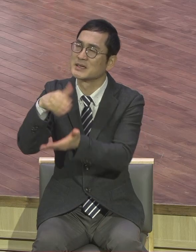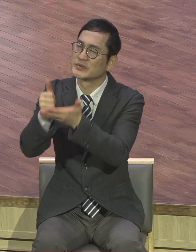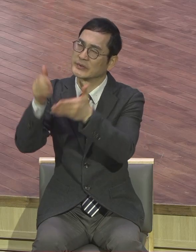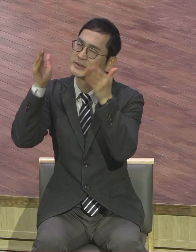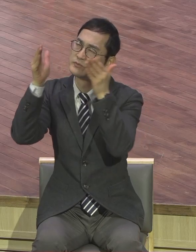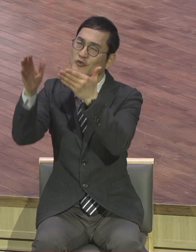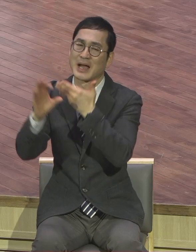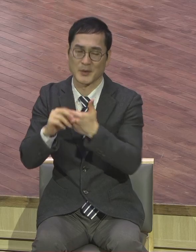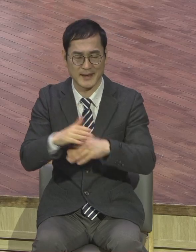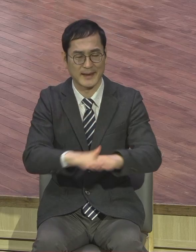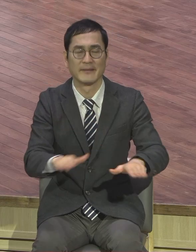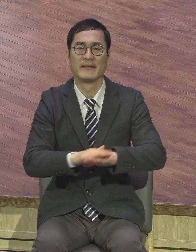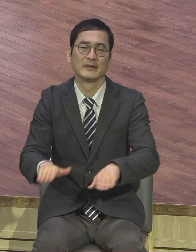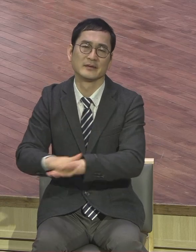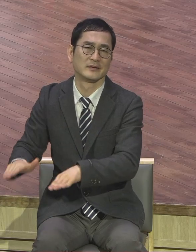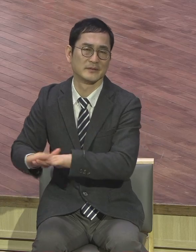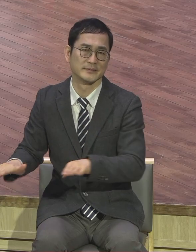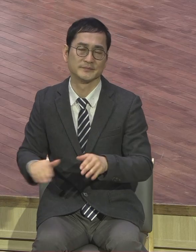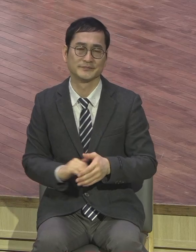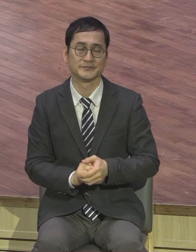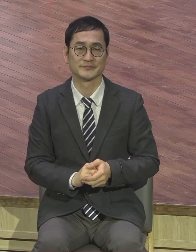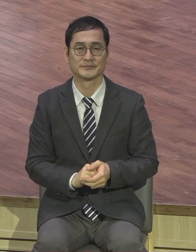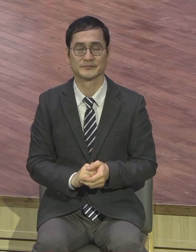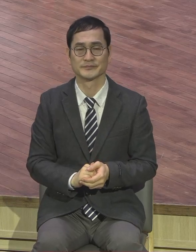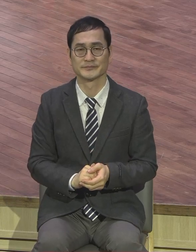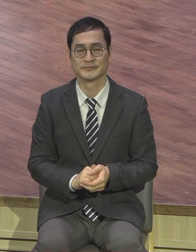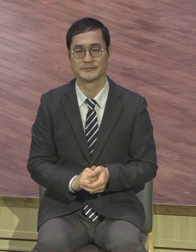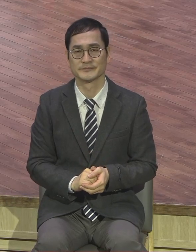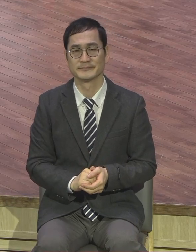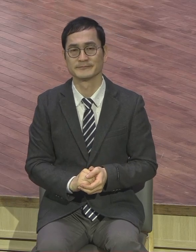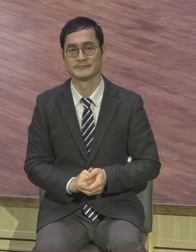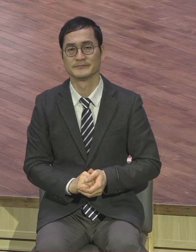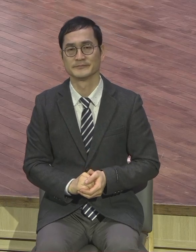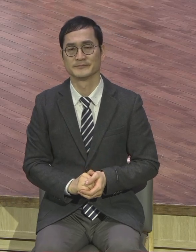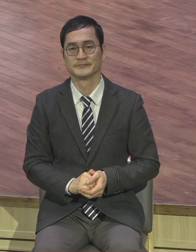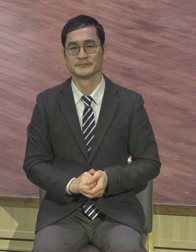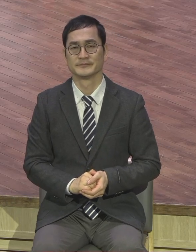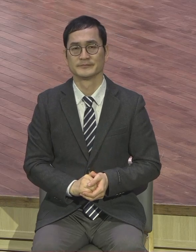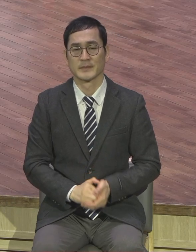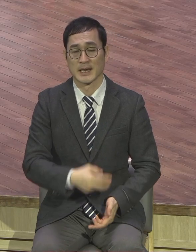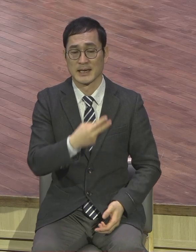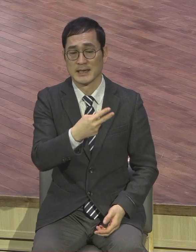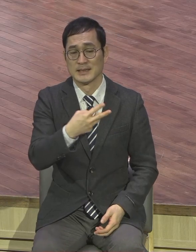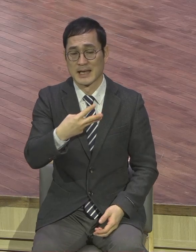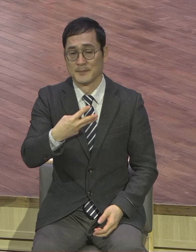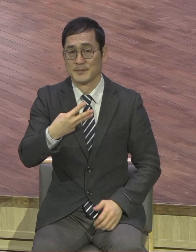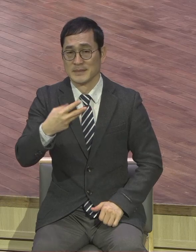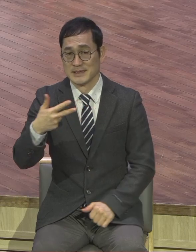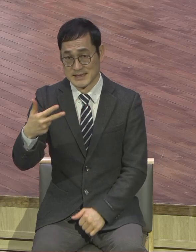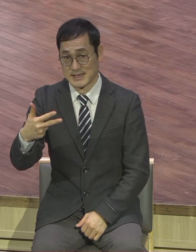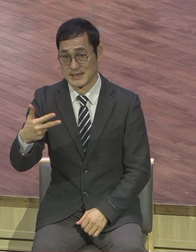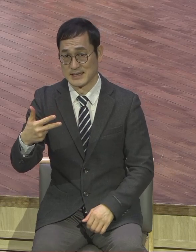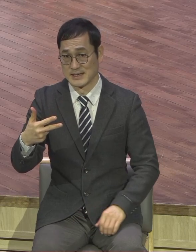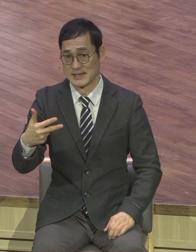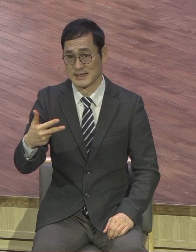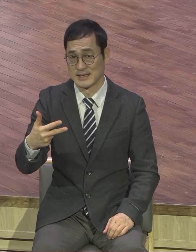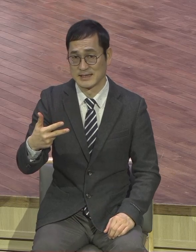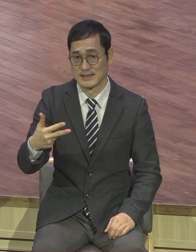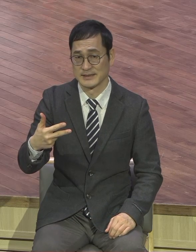오직 이것으로 환전히 뿌리내려야 돼요. 자 2, 3, 7 파수꾼 영적의사 이 서미대사